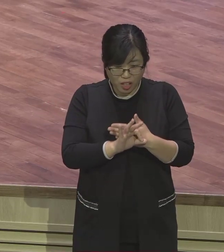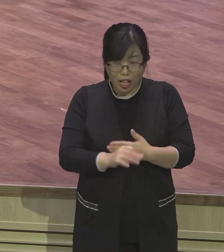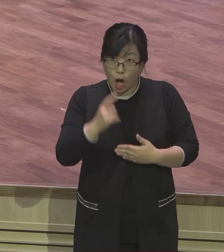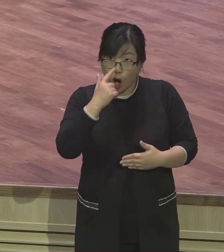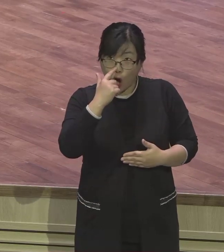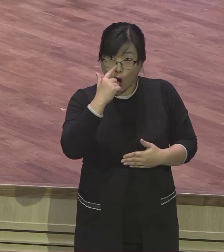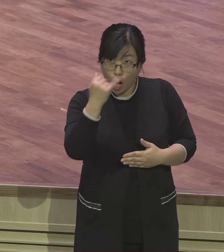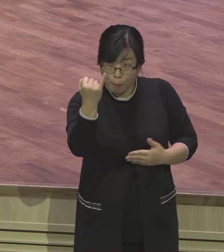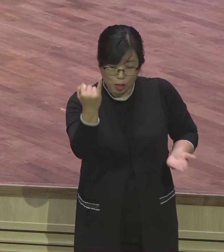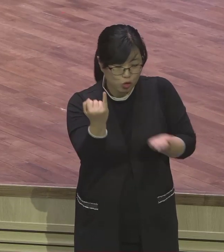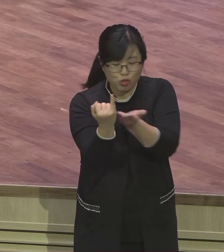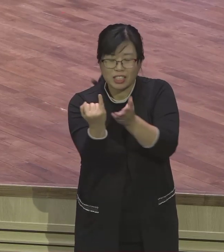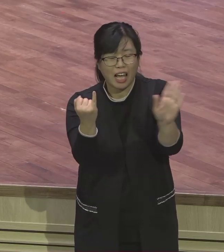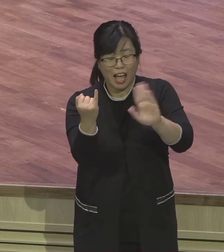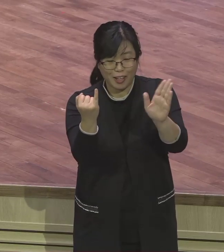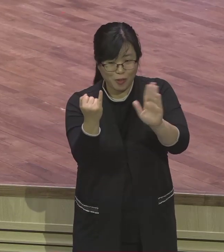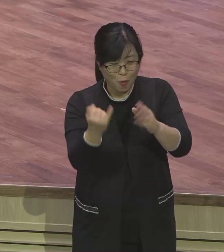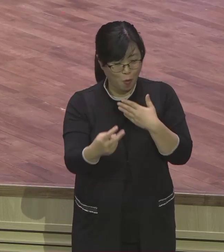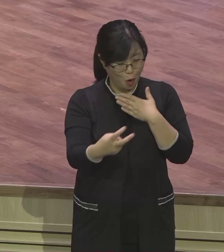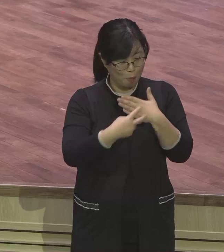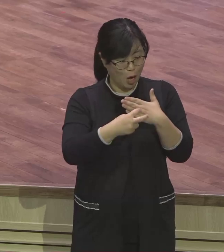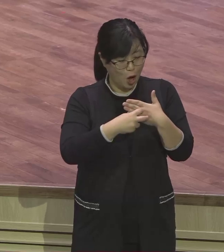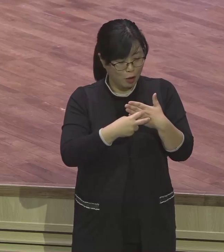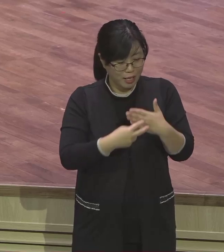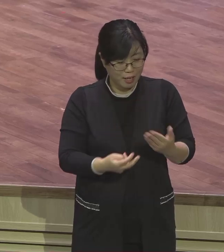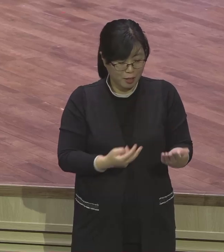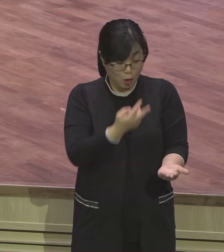저는 우리 영원교회 안이